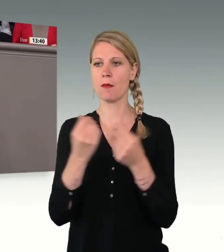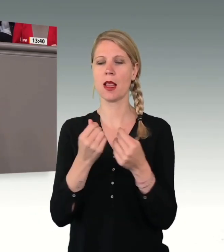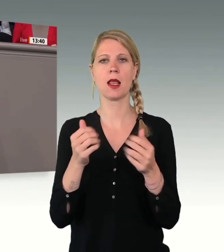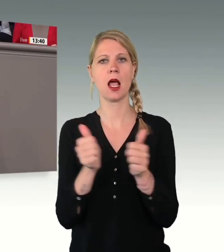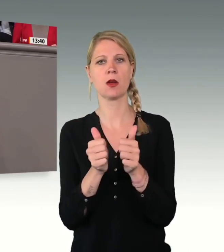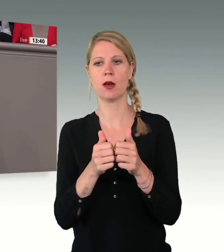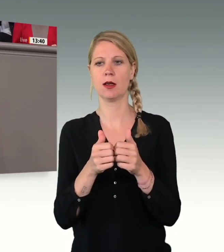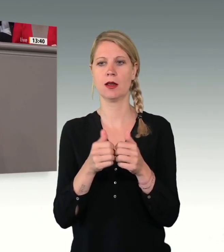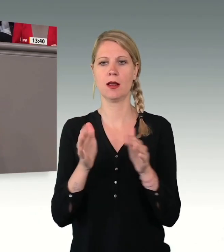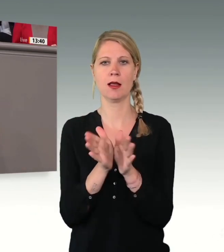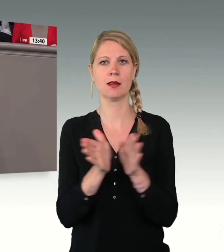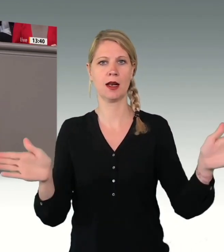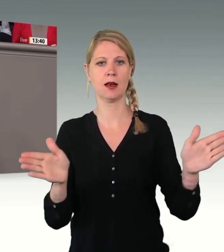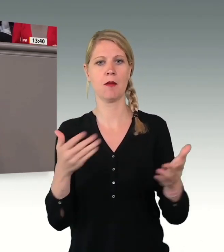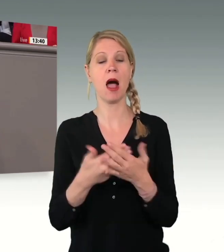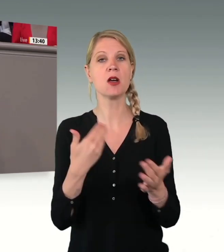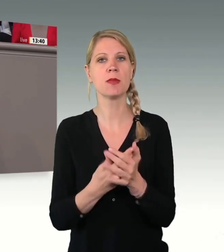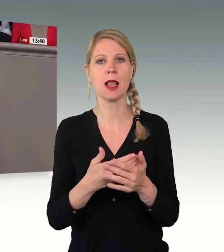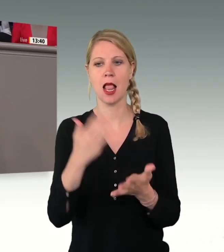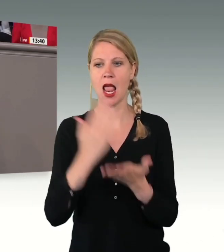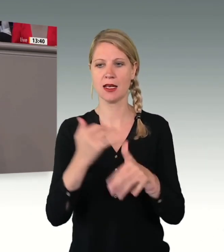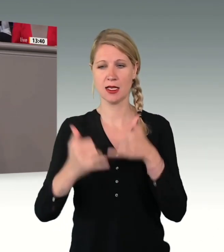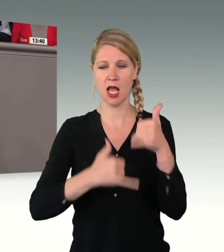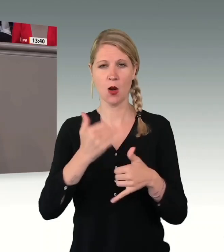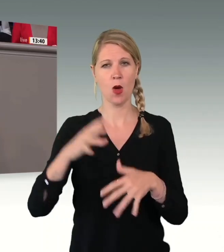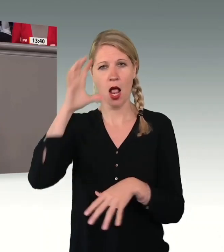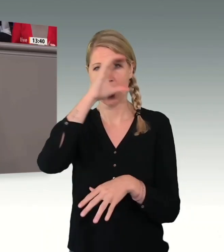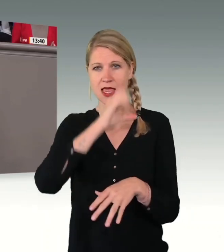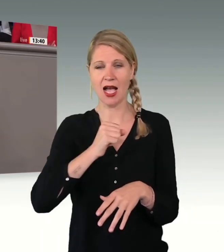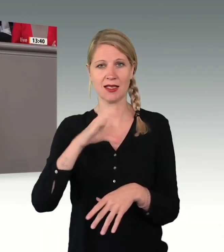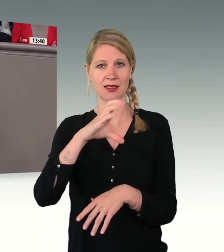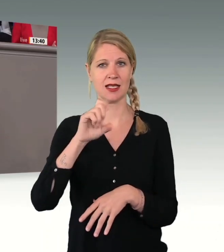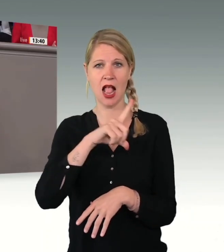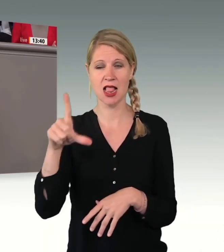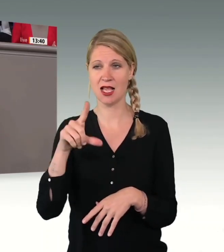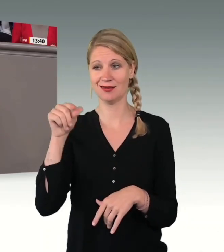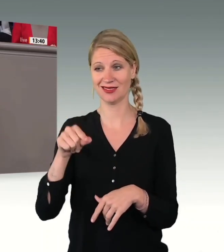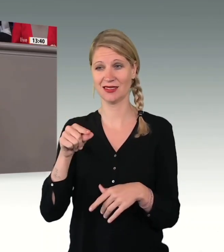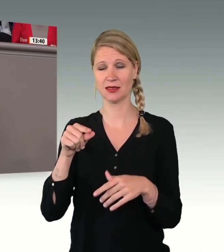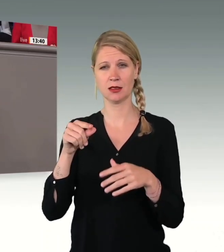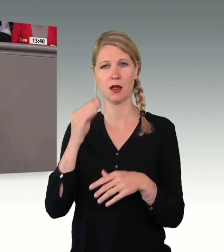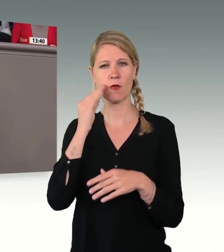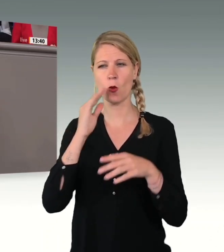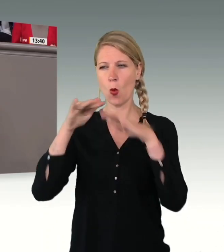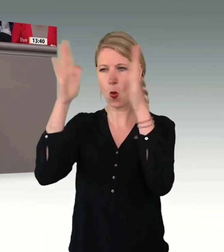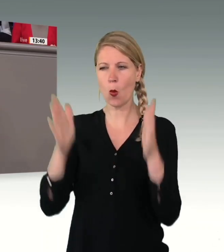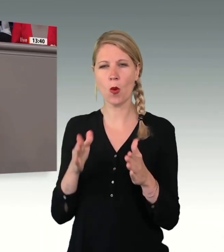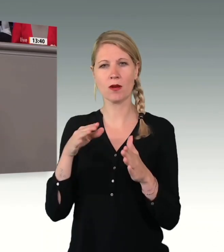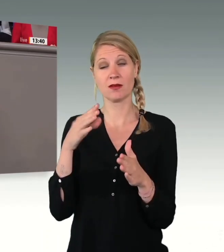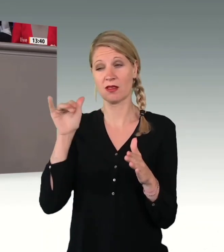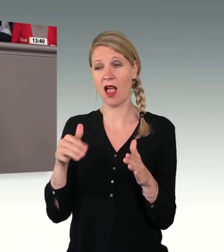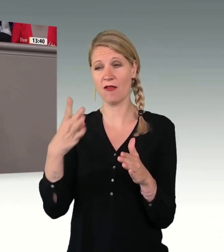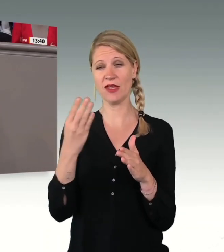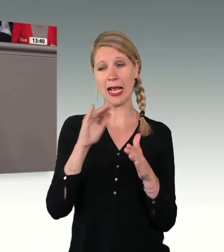Ende Januar ist die Polizei in Celle mitten in der Nacht in die Wohnung einer Familie mit vier kleinen Kindern eingebrochen, um sie nach